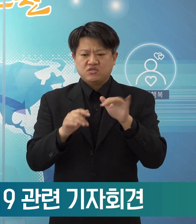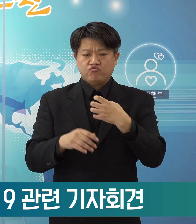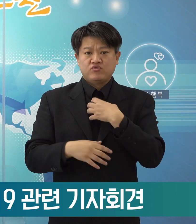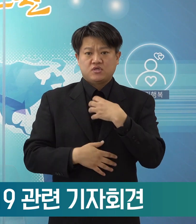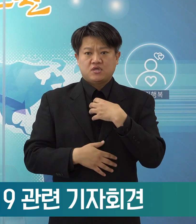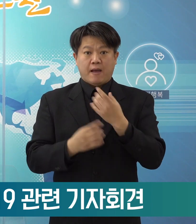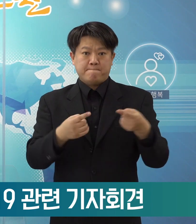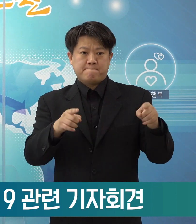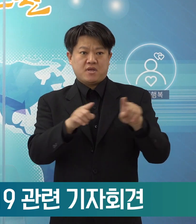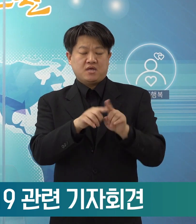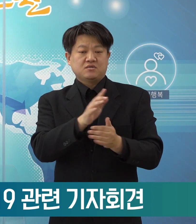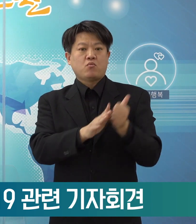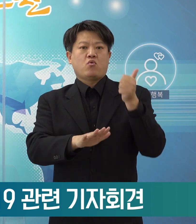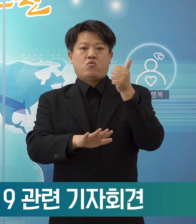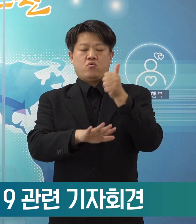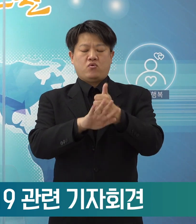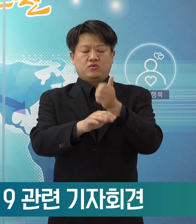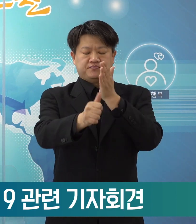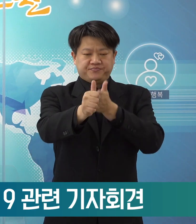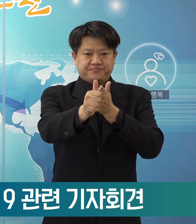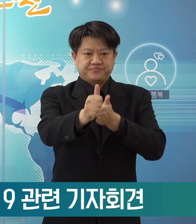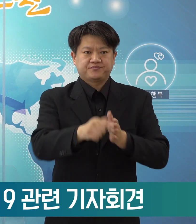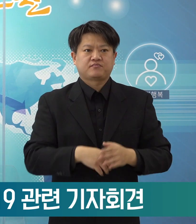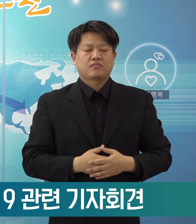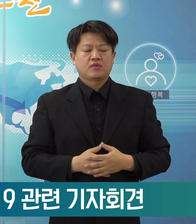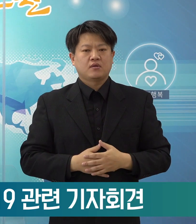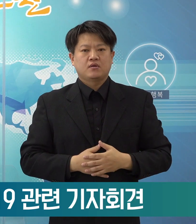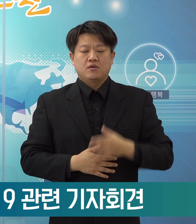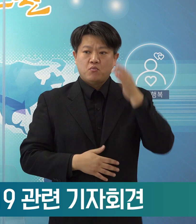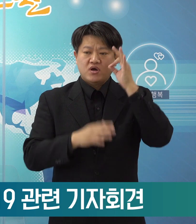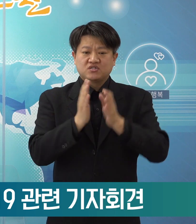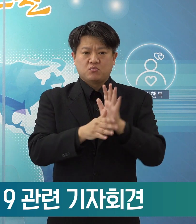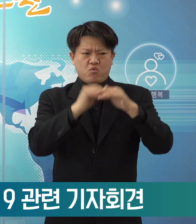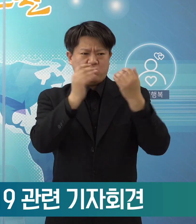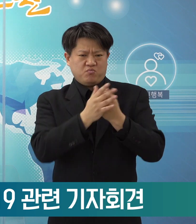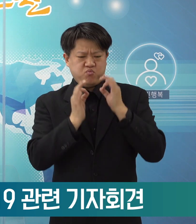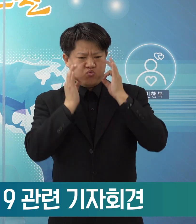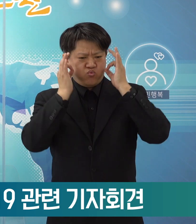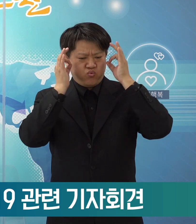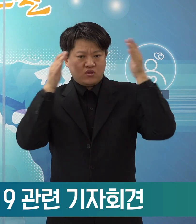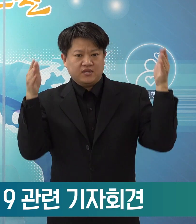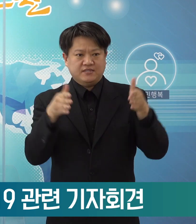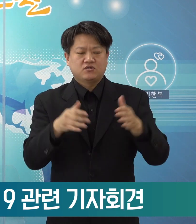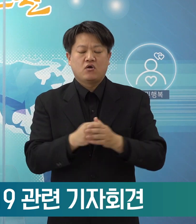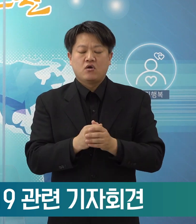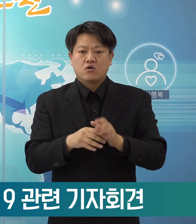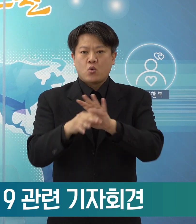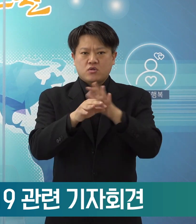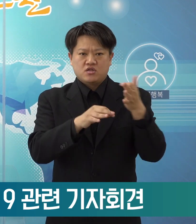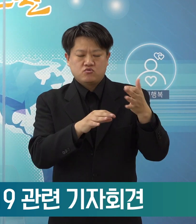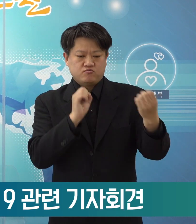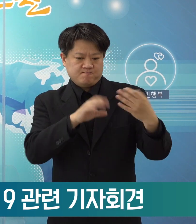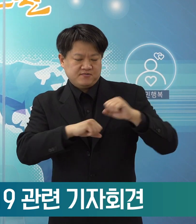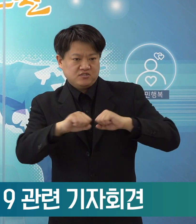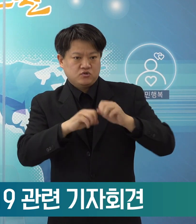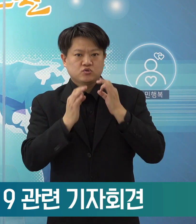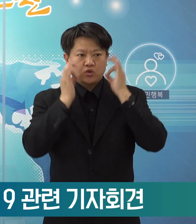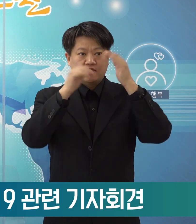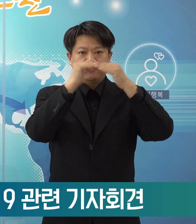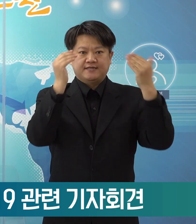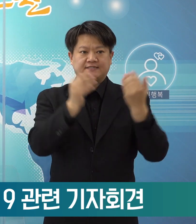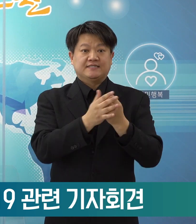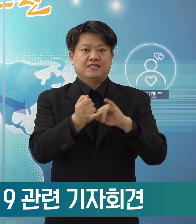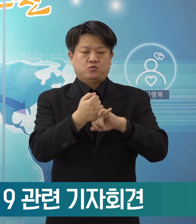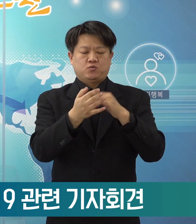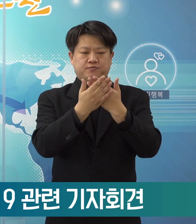함께 이겨냅시다. 우리 시도 모든 역량을 결집하여 코로나19 대응에 최선을